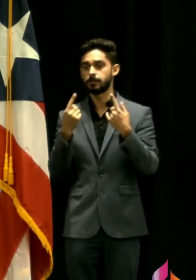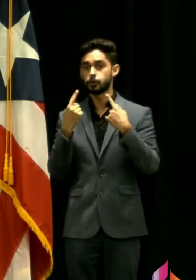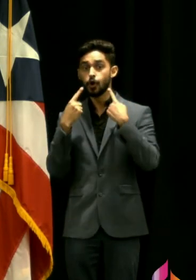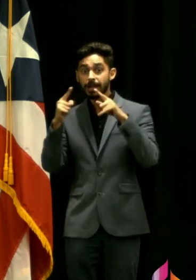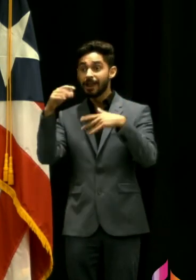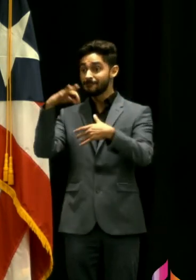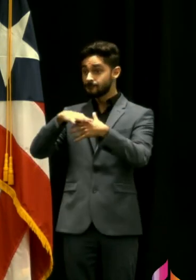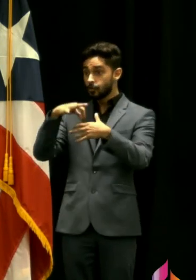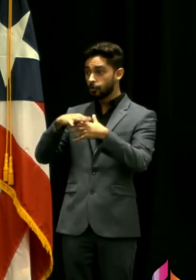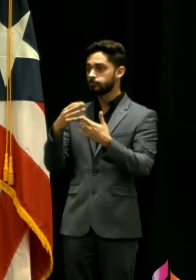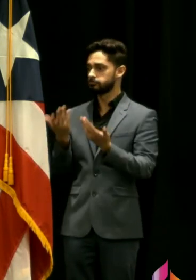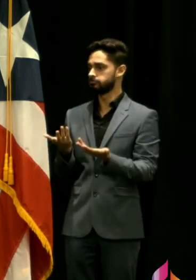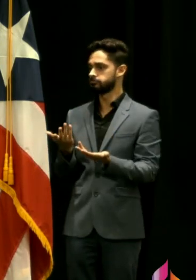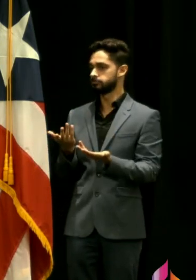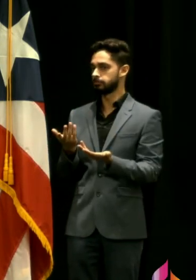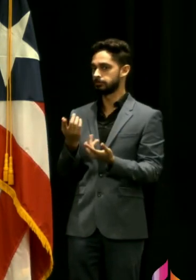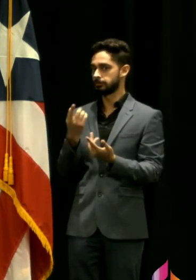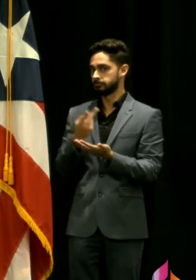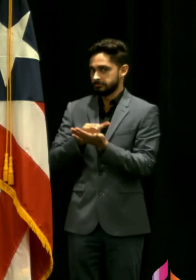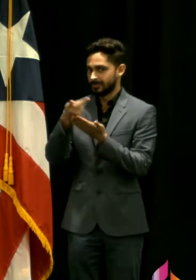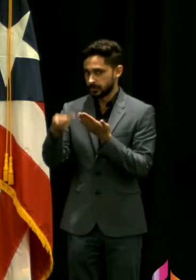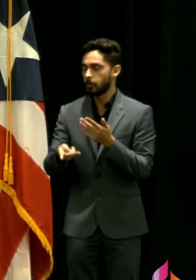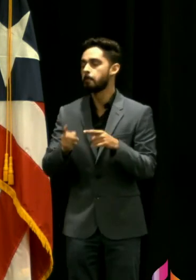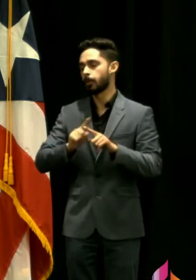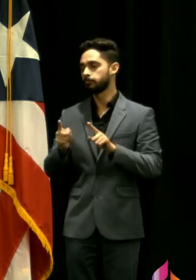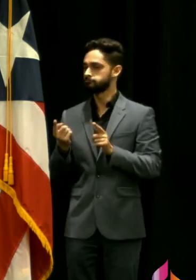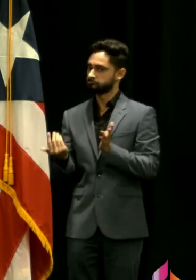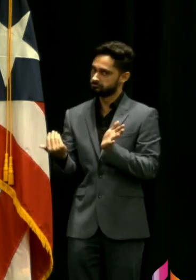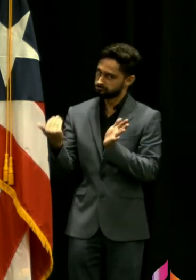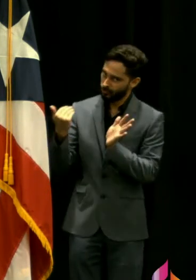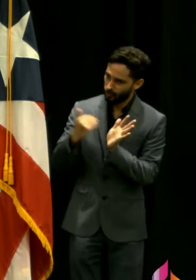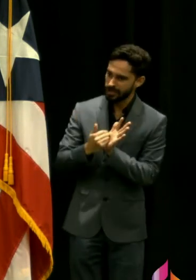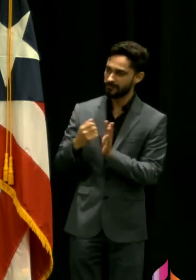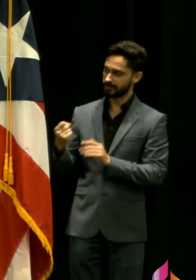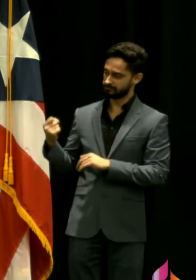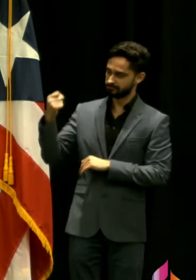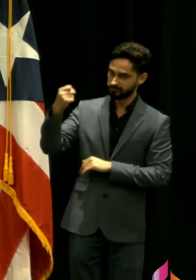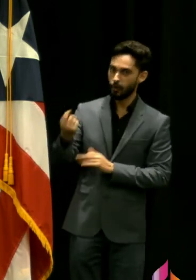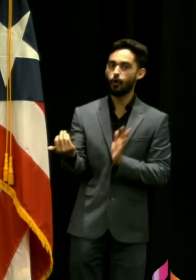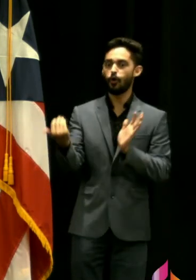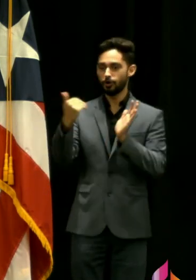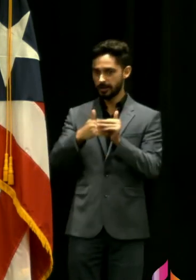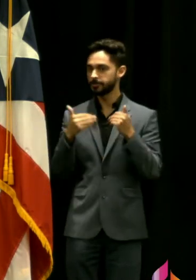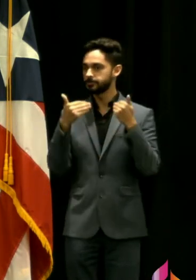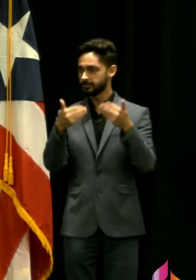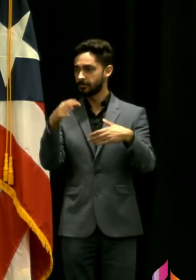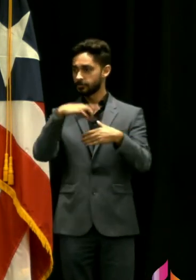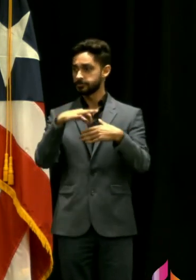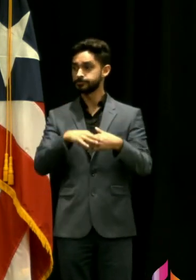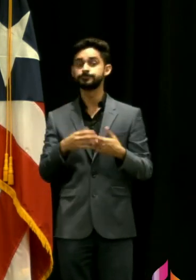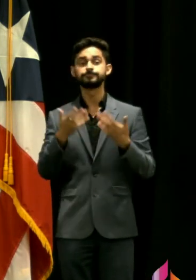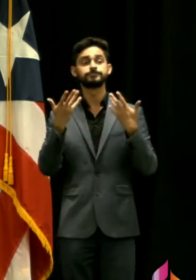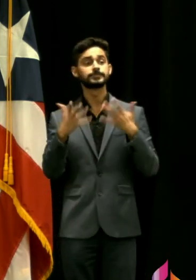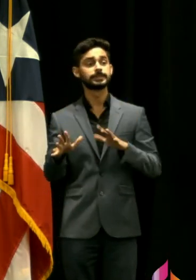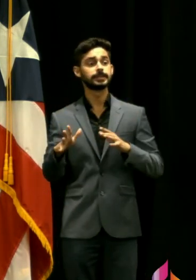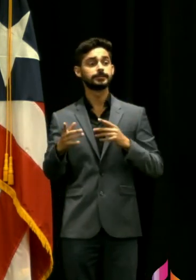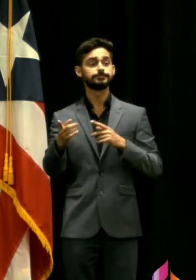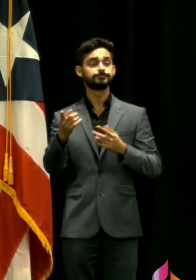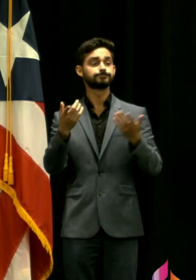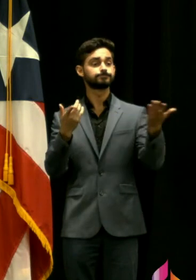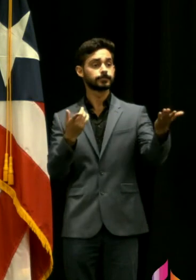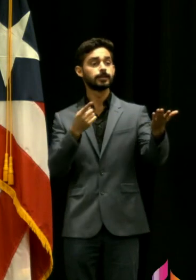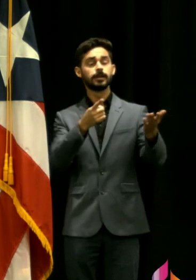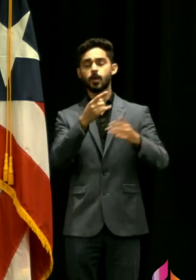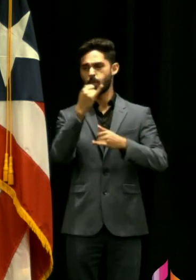no? volverlos a renominar si ya estaban la información que teníamos es que contaban con el aval culminamos con el centro de periodismo investigativo